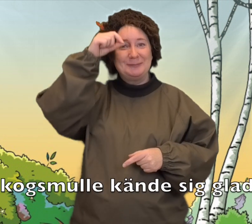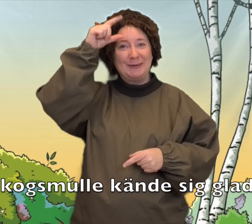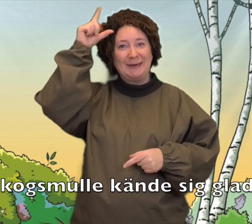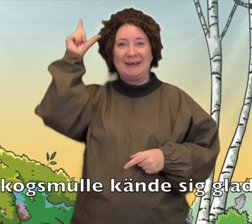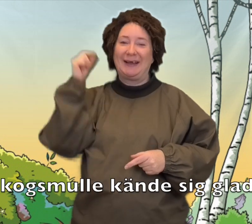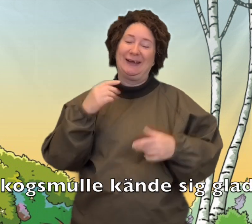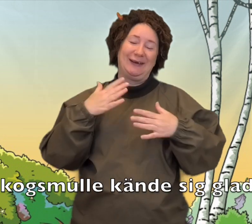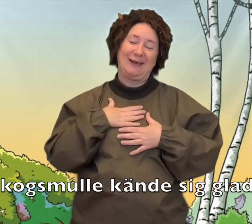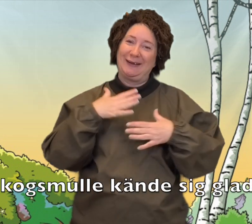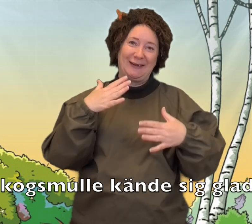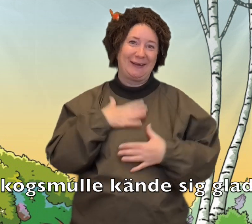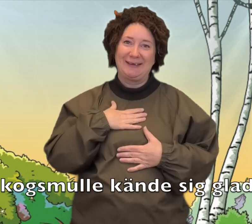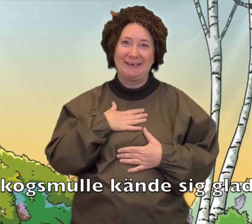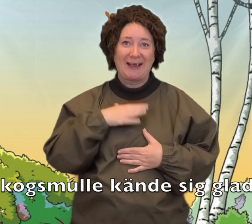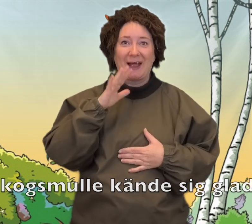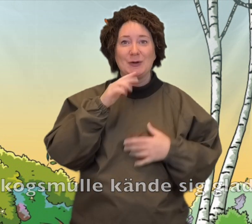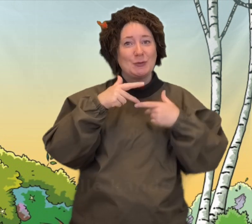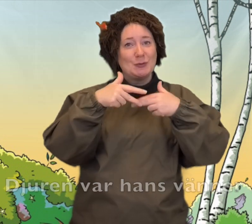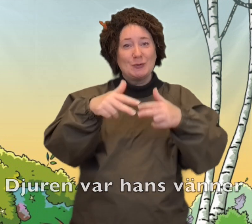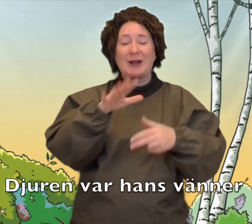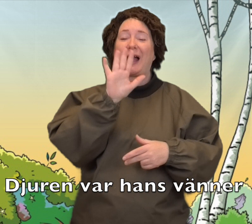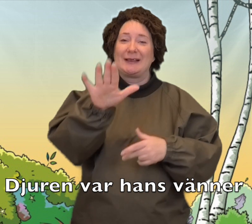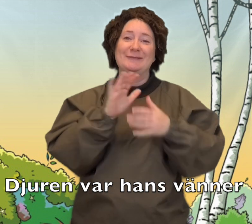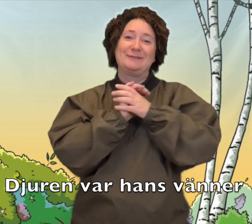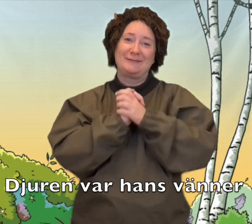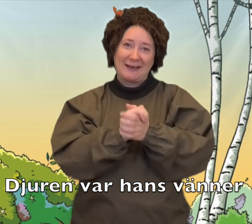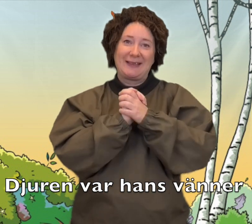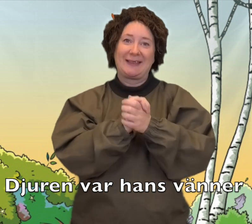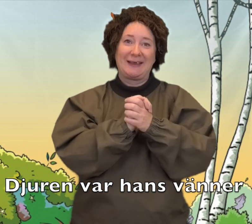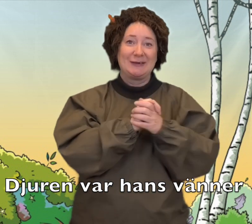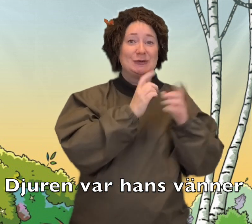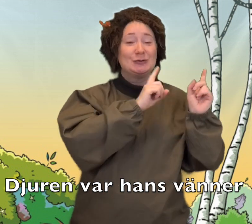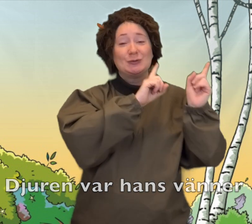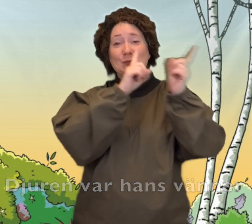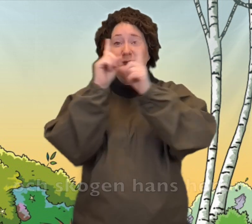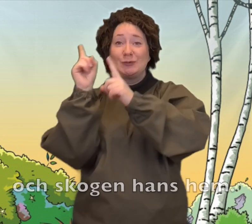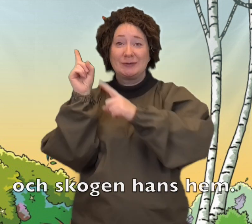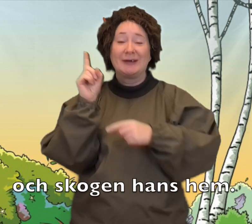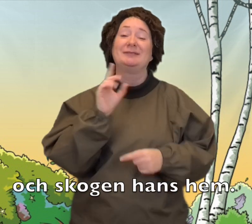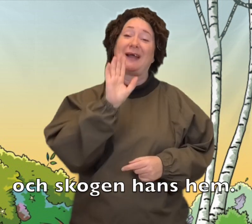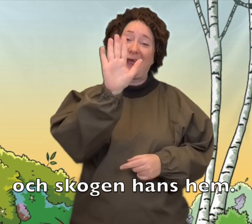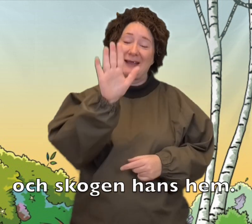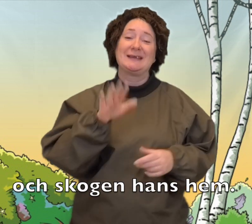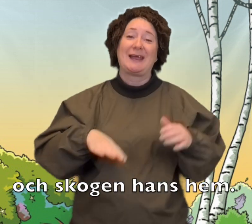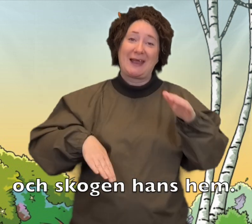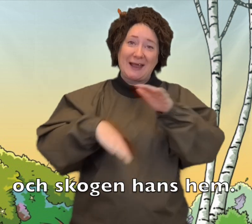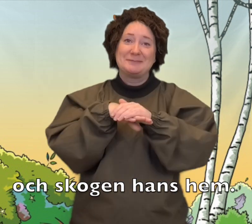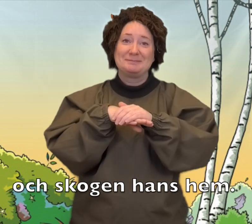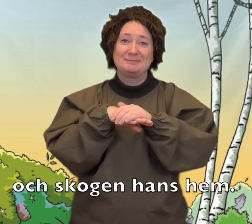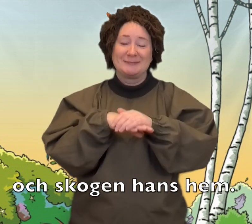Skogsmulle kände sig glad. Djuren var hans vänner och skogen hans hem.